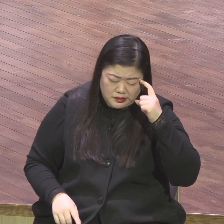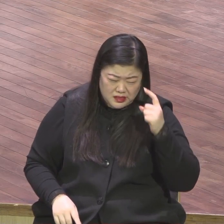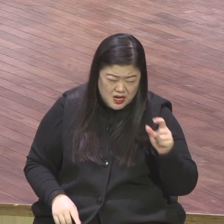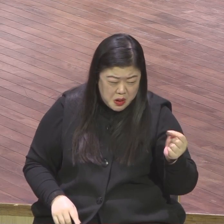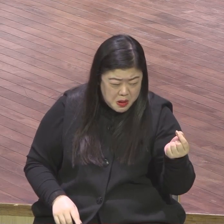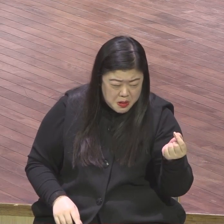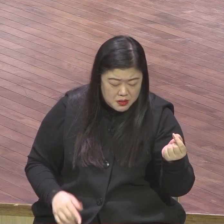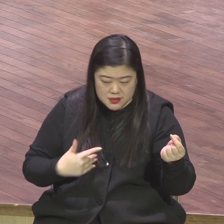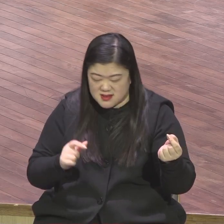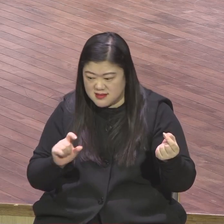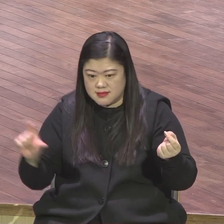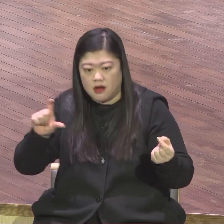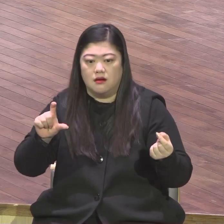시도하고 한 번 더